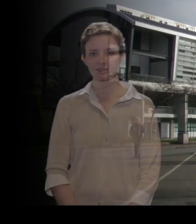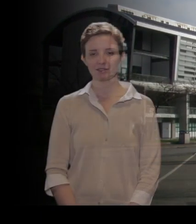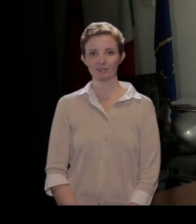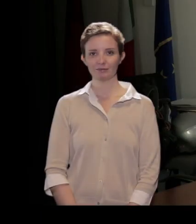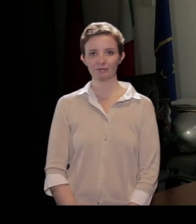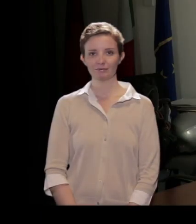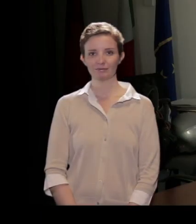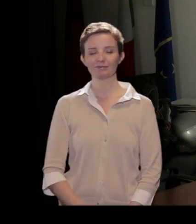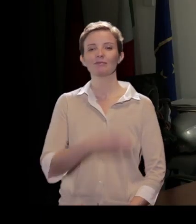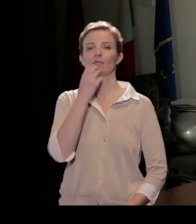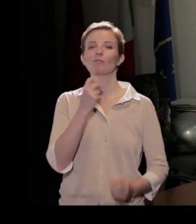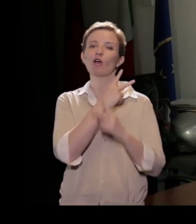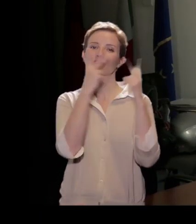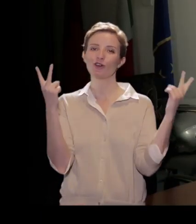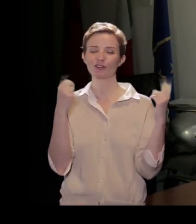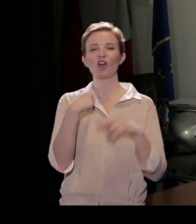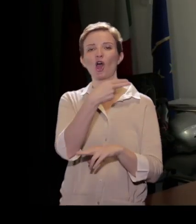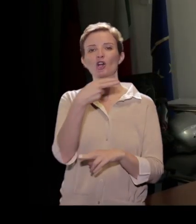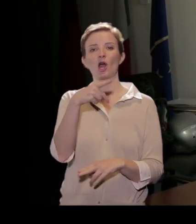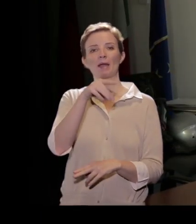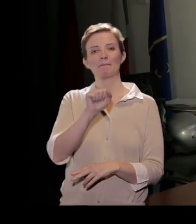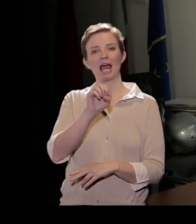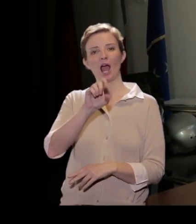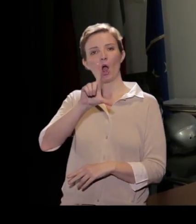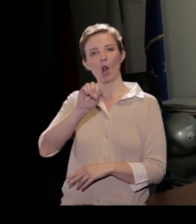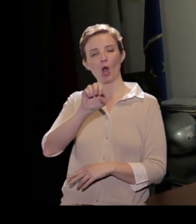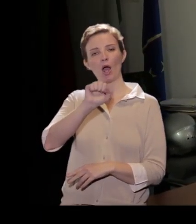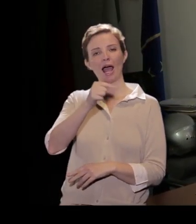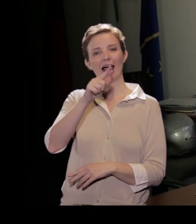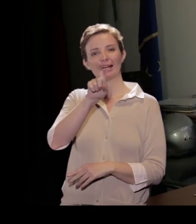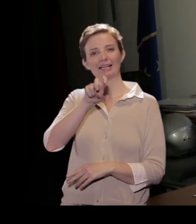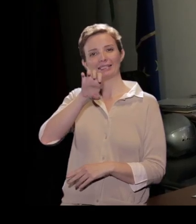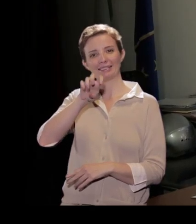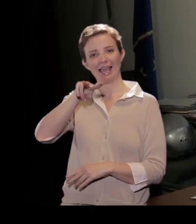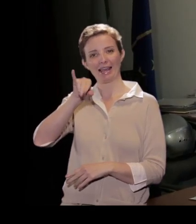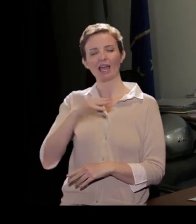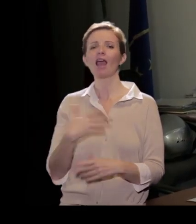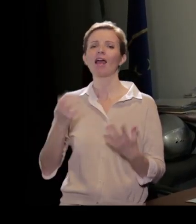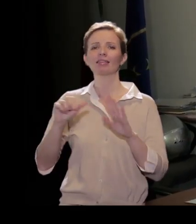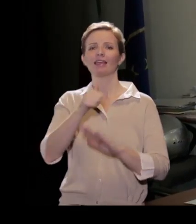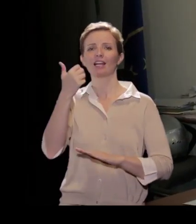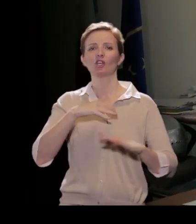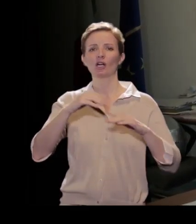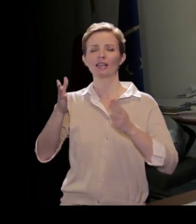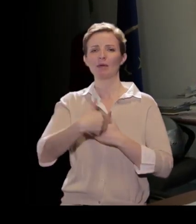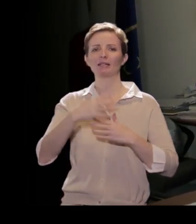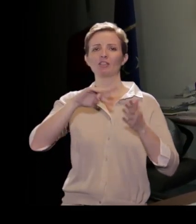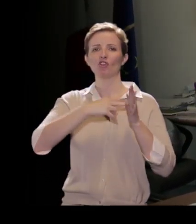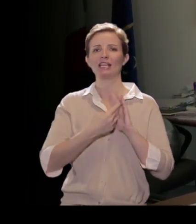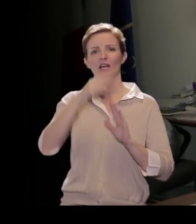Buongiorno, sono Paolo Azzeni, direttore del Dipartimento di Ingegneria dell'Università Roma 3 e sono qui per presentarvi gli studi di